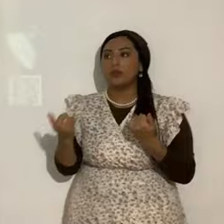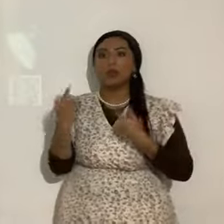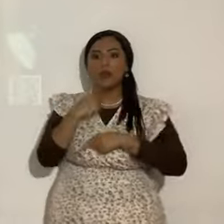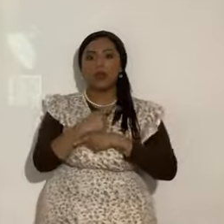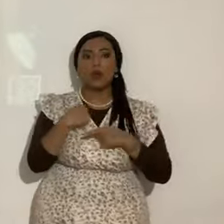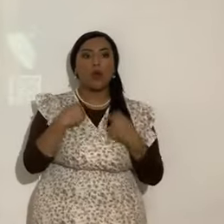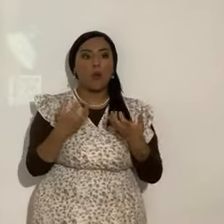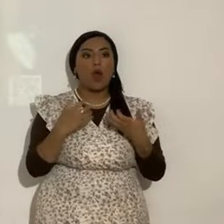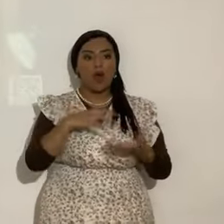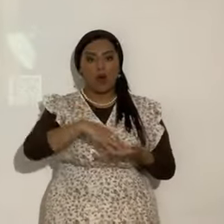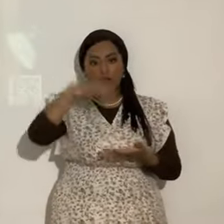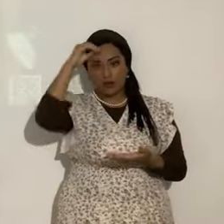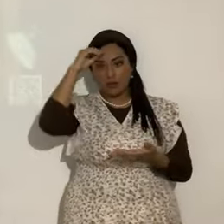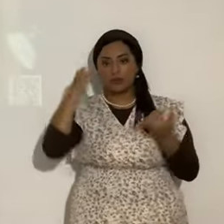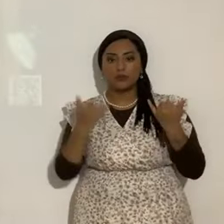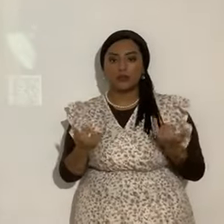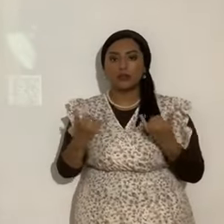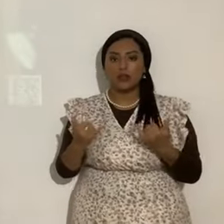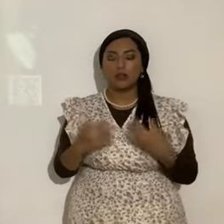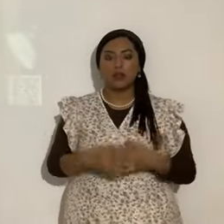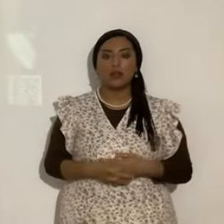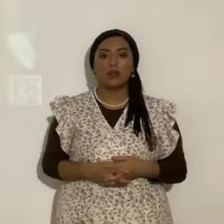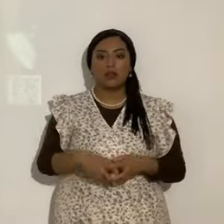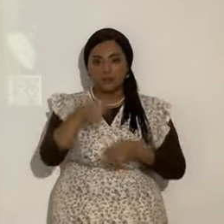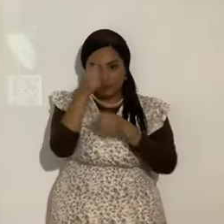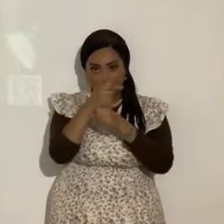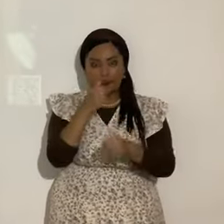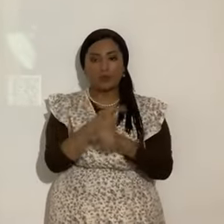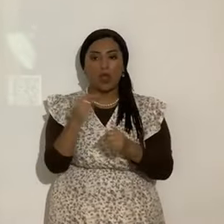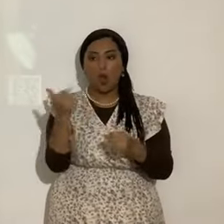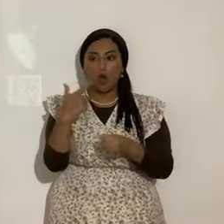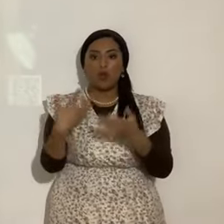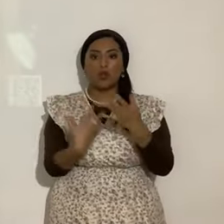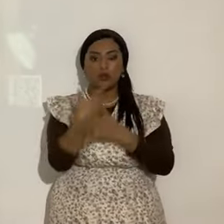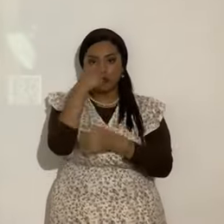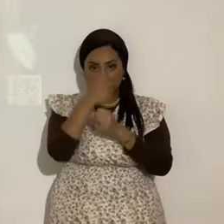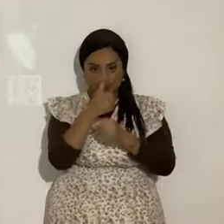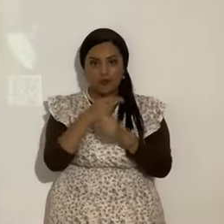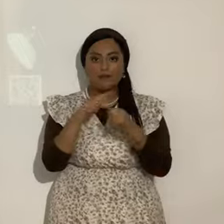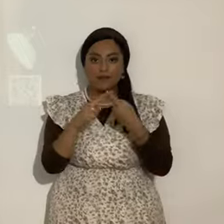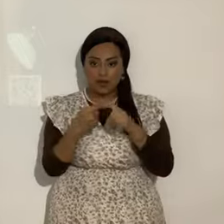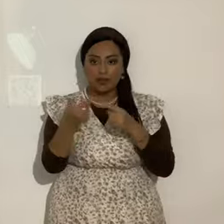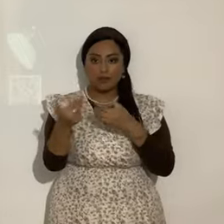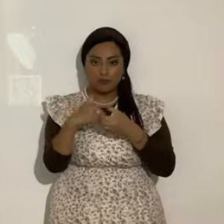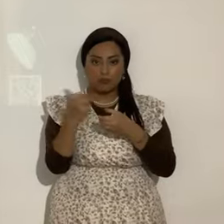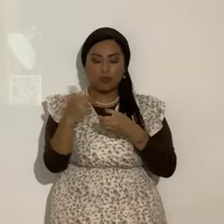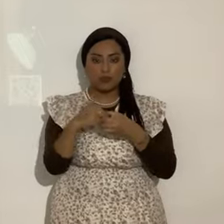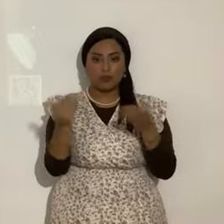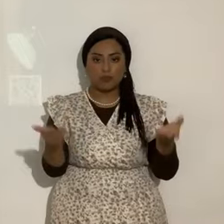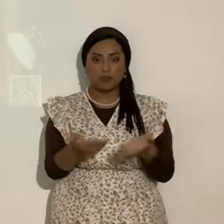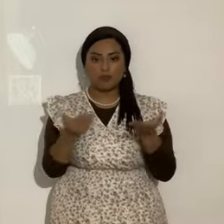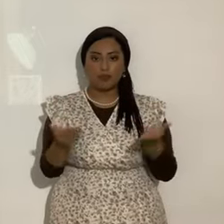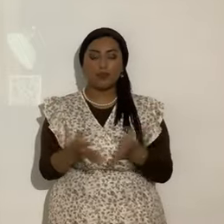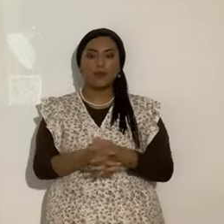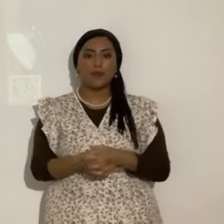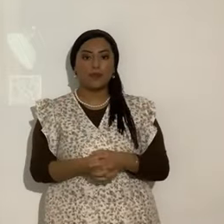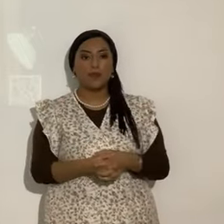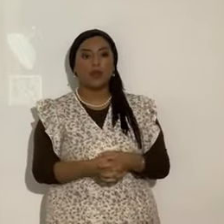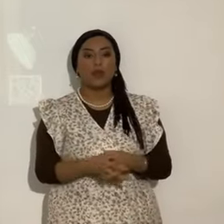Amada Keila. Local y mundial. Y todos los nuevecitos que se van agregando. A la Keila gozo y paz. Un compromiso